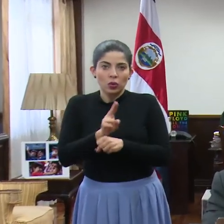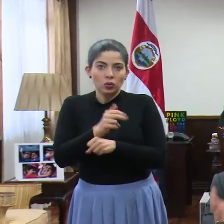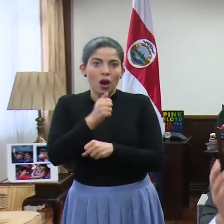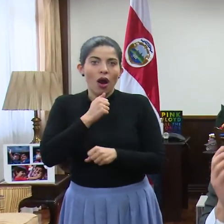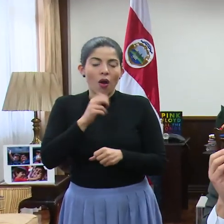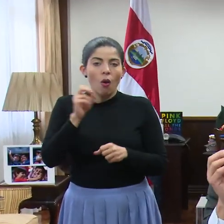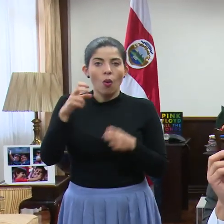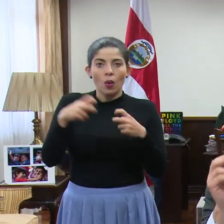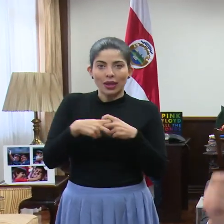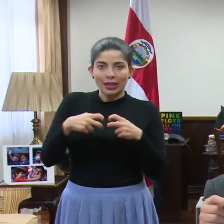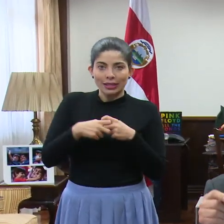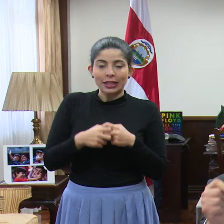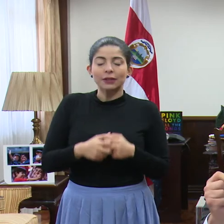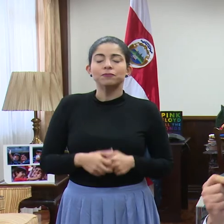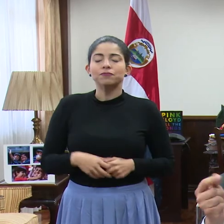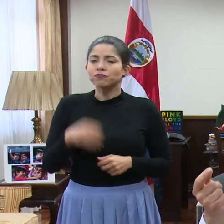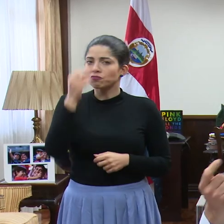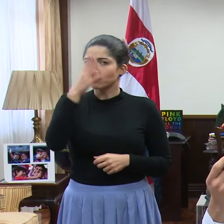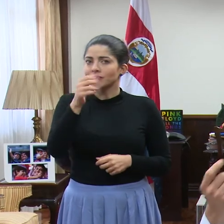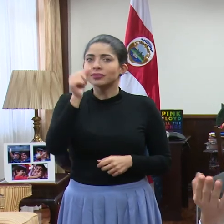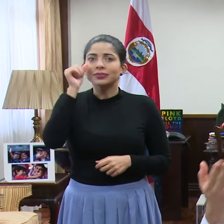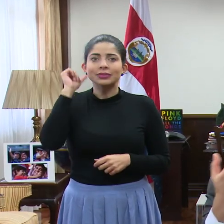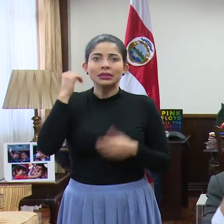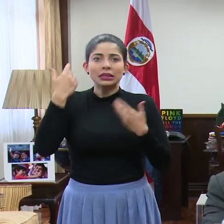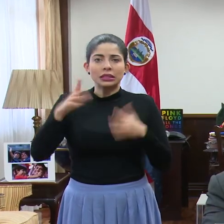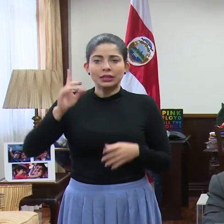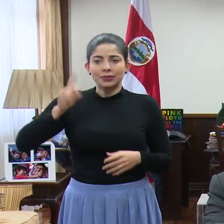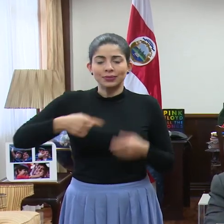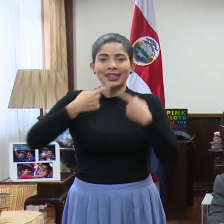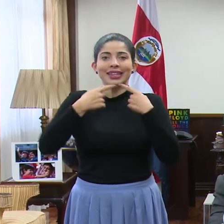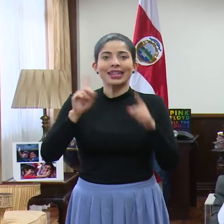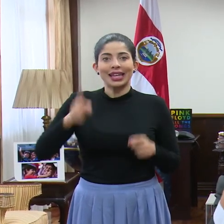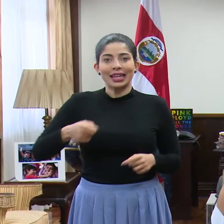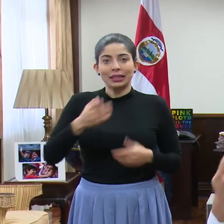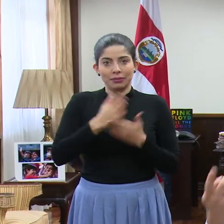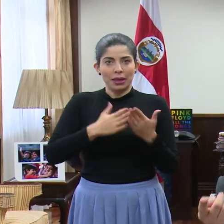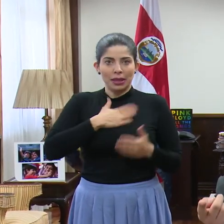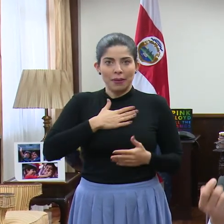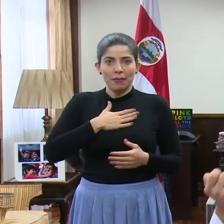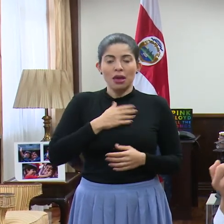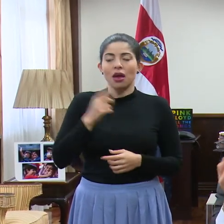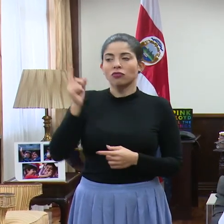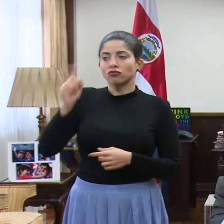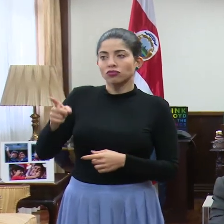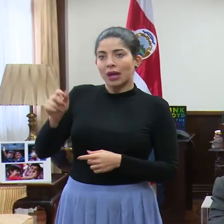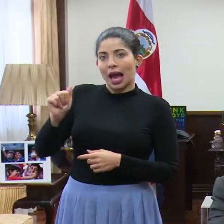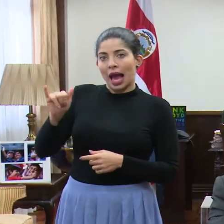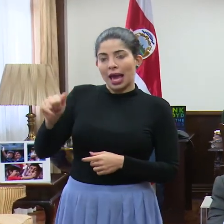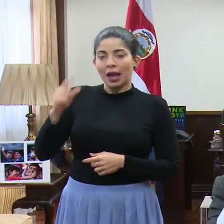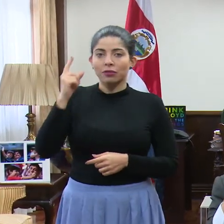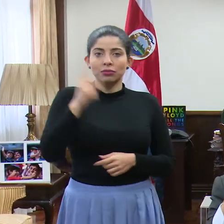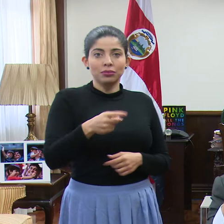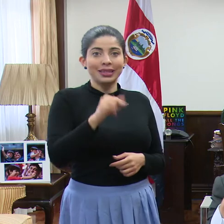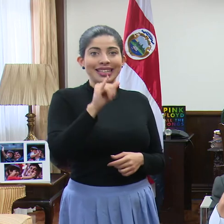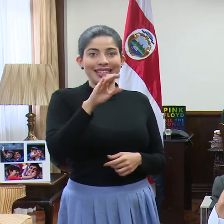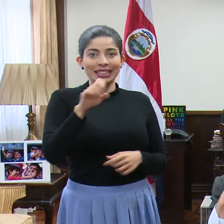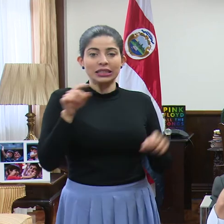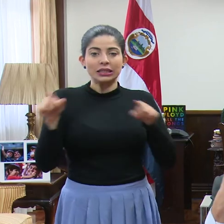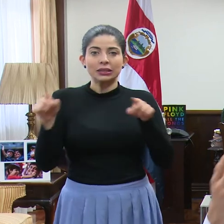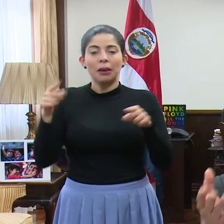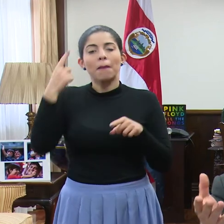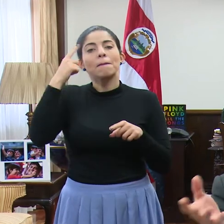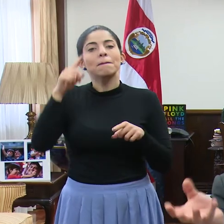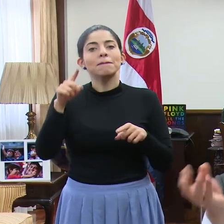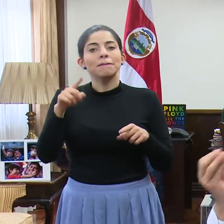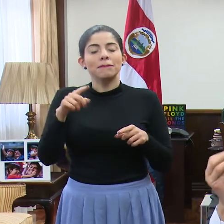electricidad. el día de ayer se emitieron directrices de mi parte a el AIA y al ICE para que